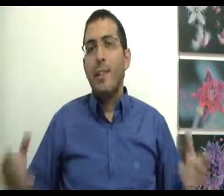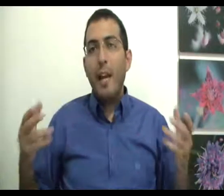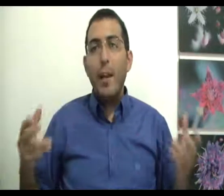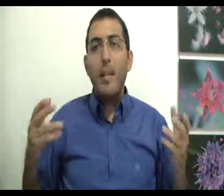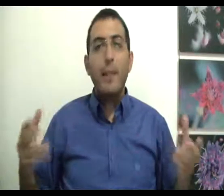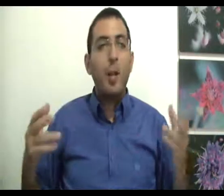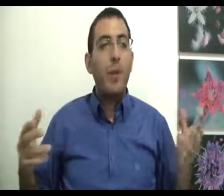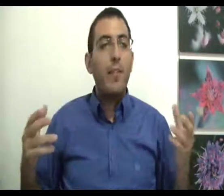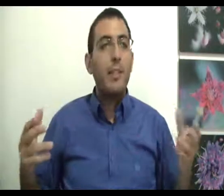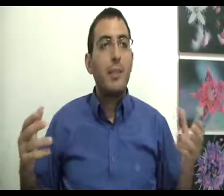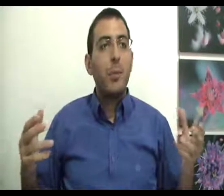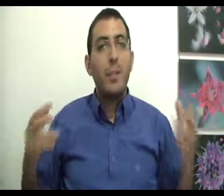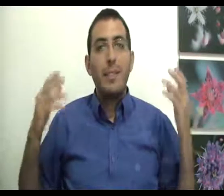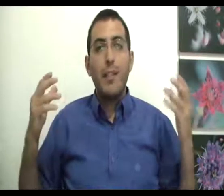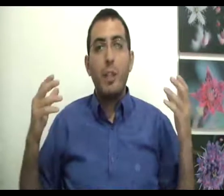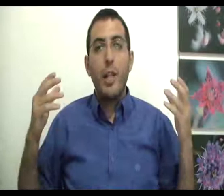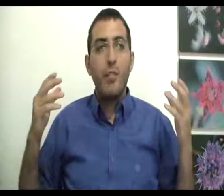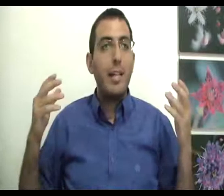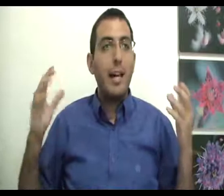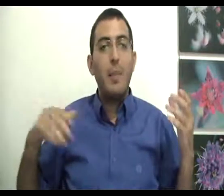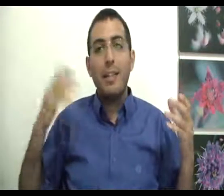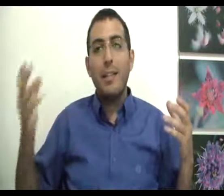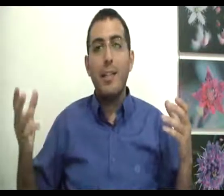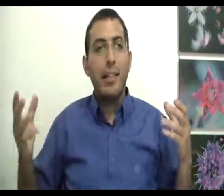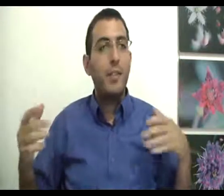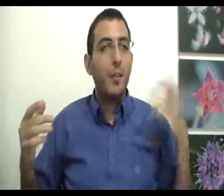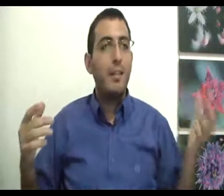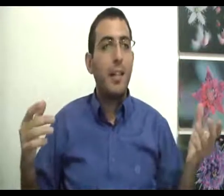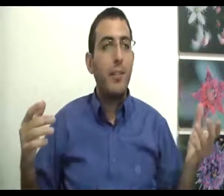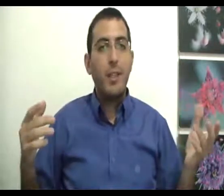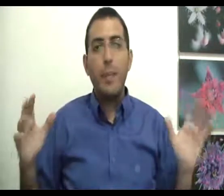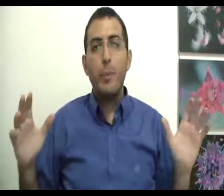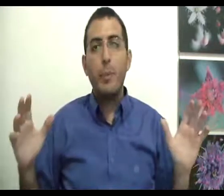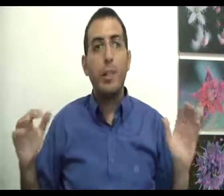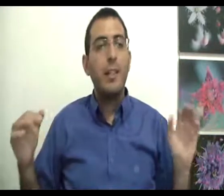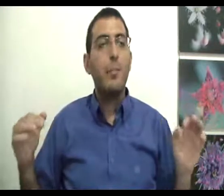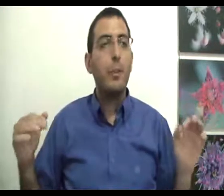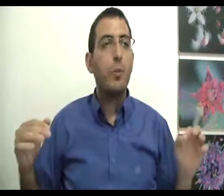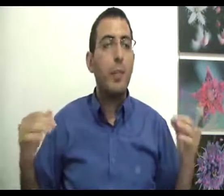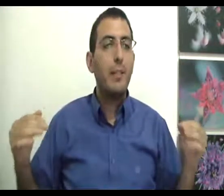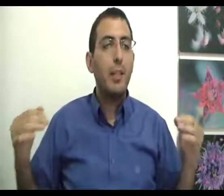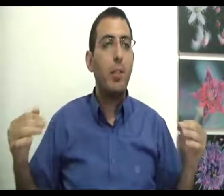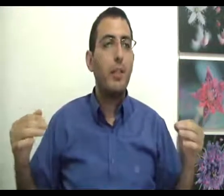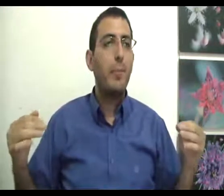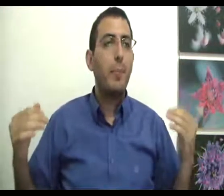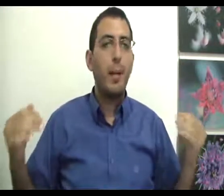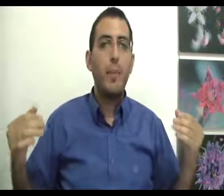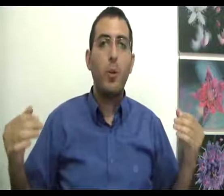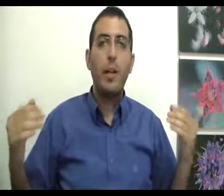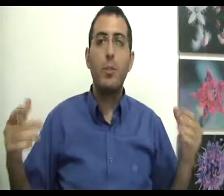ואיך בנאדם יכול להביא את עצמו למצב של הבנה, על מה צריך להתעקש ועל מה צריך לוותר? מאוד פשוט על ידי דיבוננות. בנאדם צריך לשבת עצמו בחיים על כל רצון